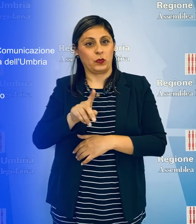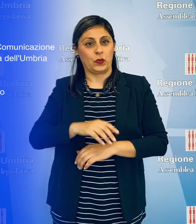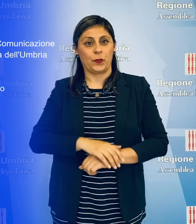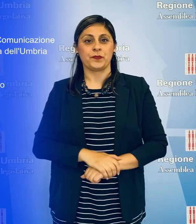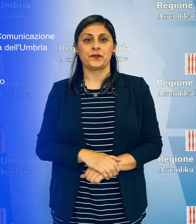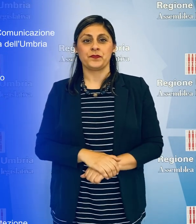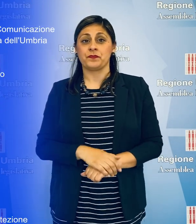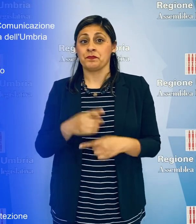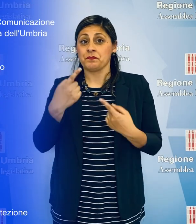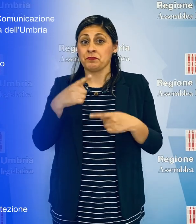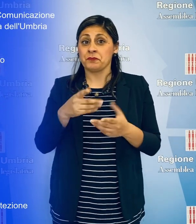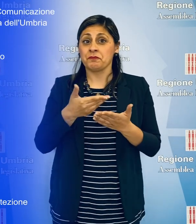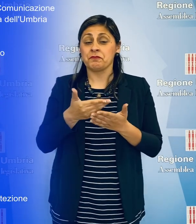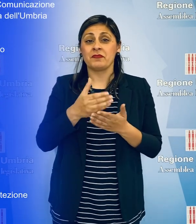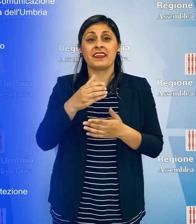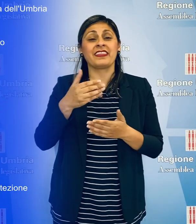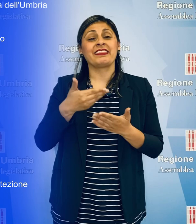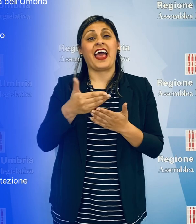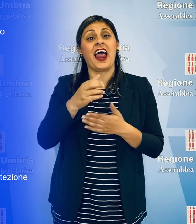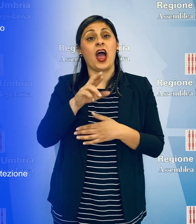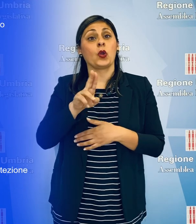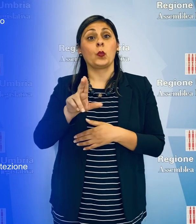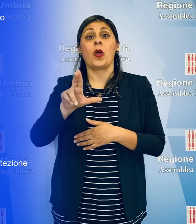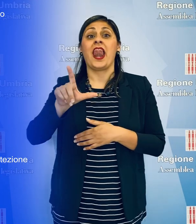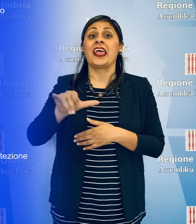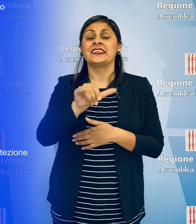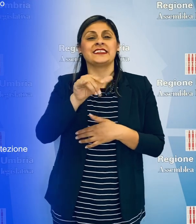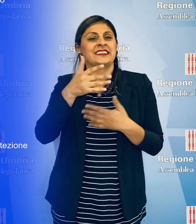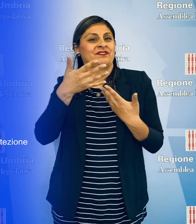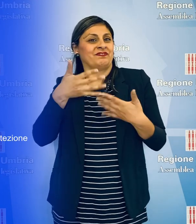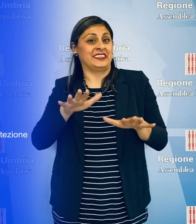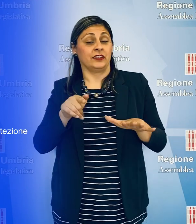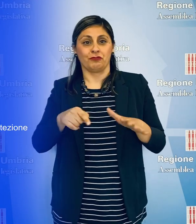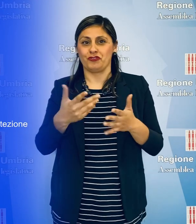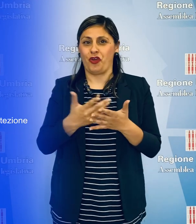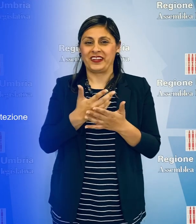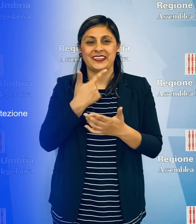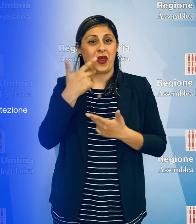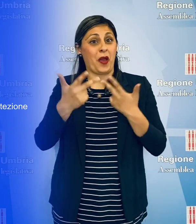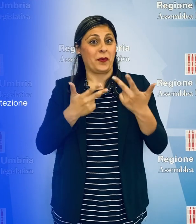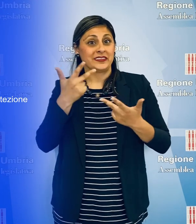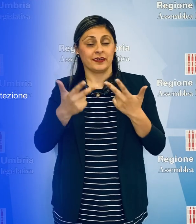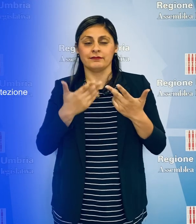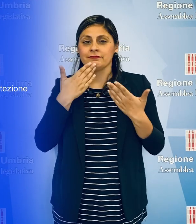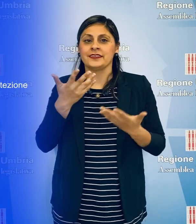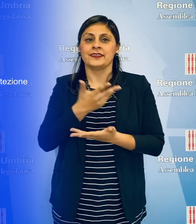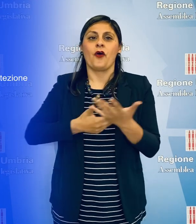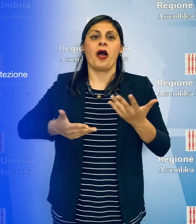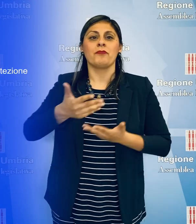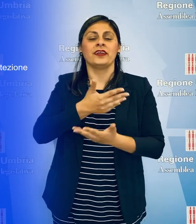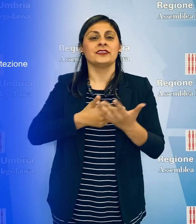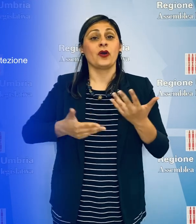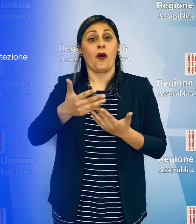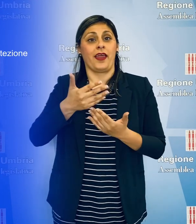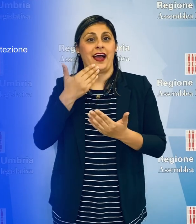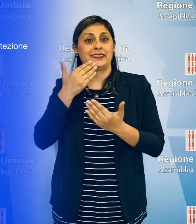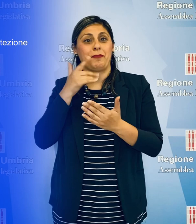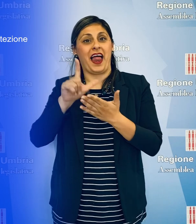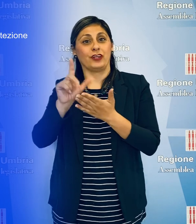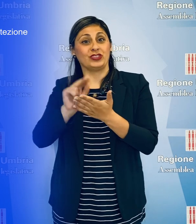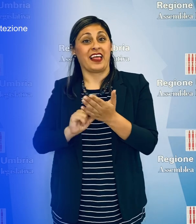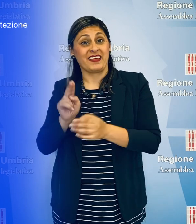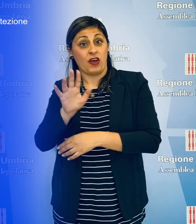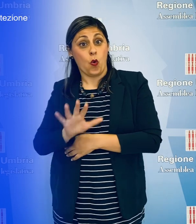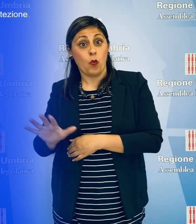'estate 2021. È tutto per questa edizione di Telecrullis, il notiziario nella lingua dei segni, frutto